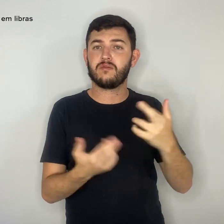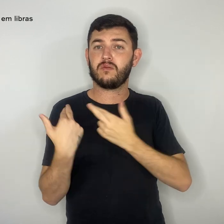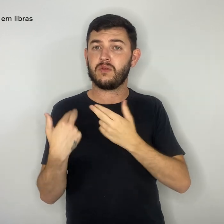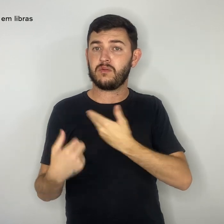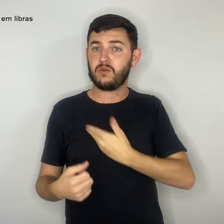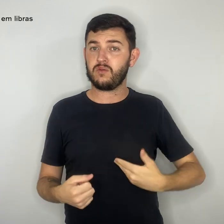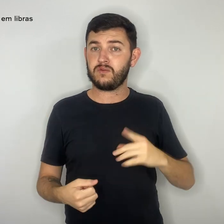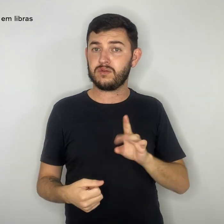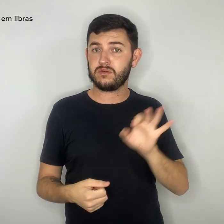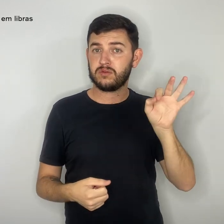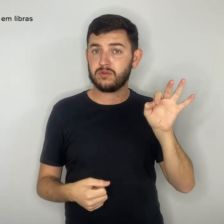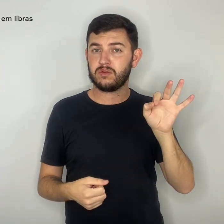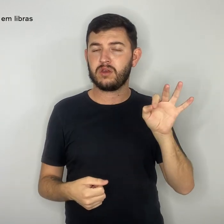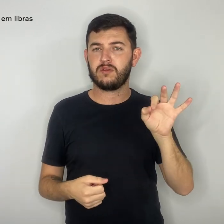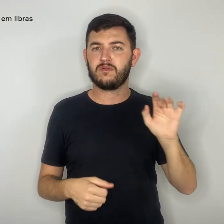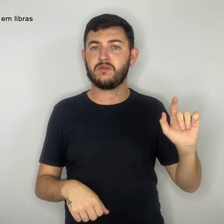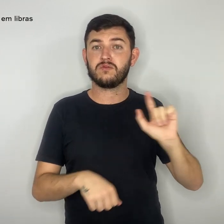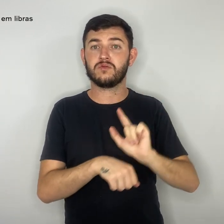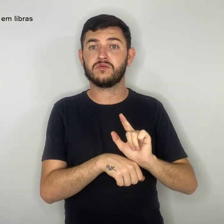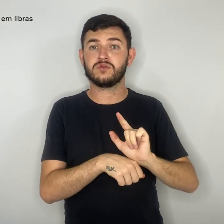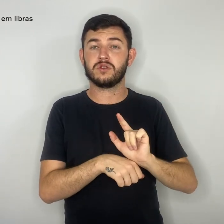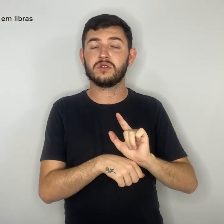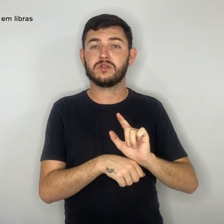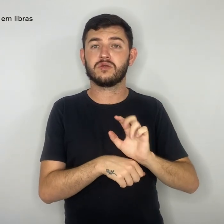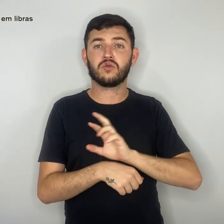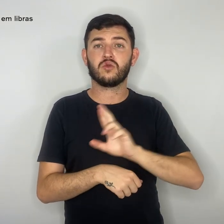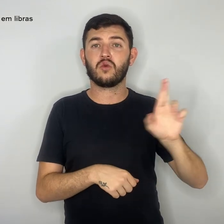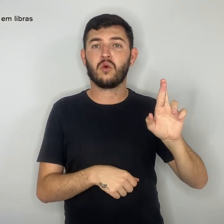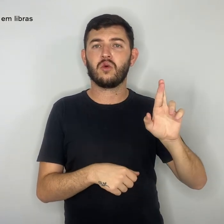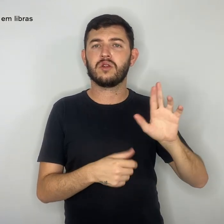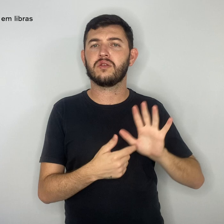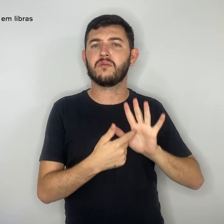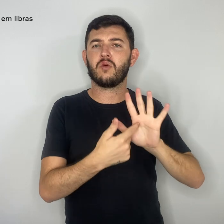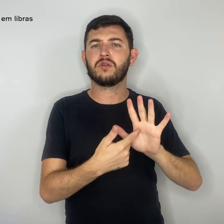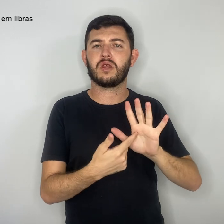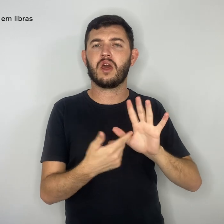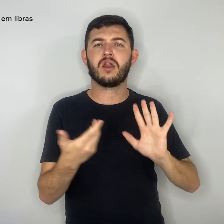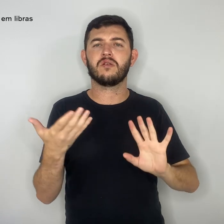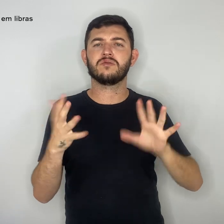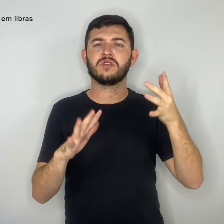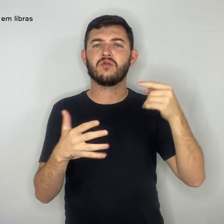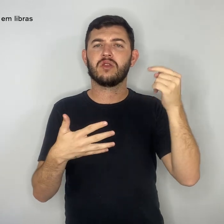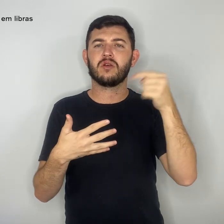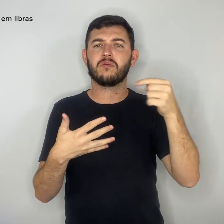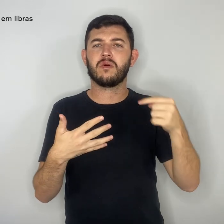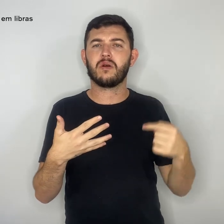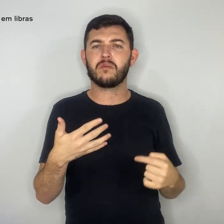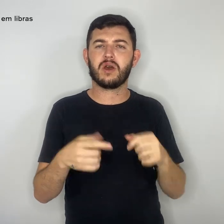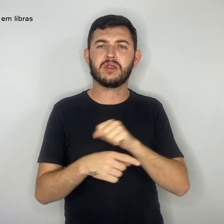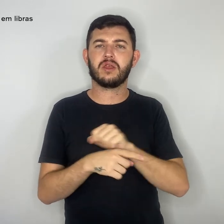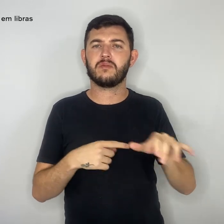os gestores apresentaram várias situações de demandas administrativas,